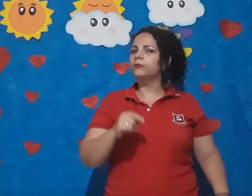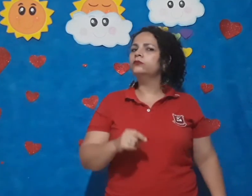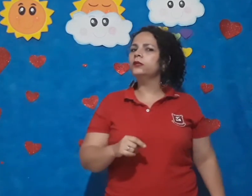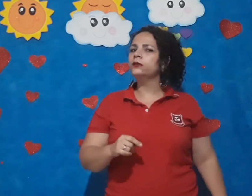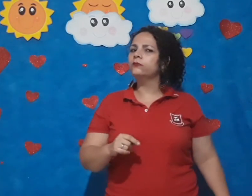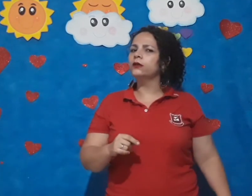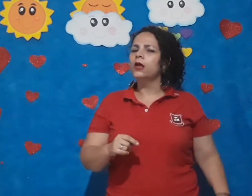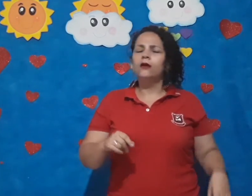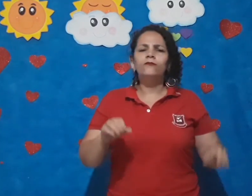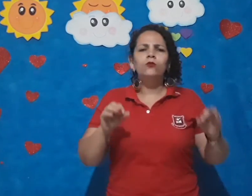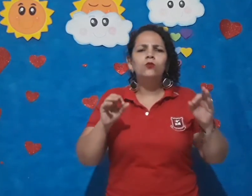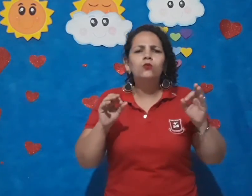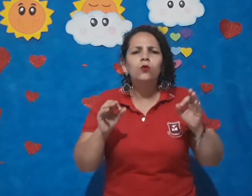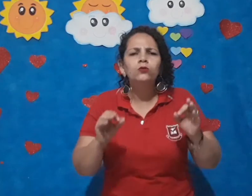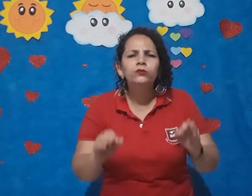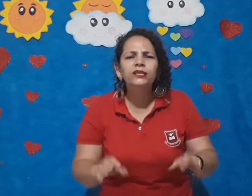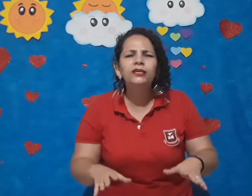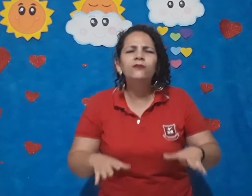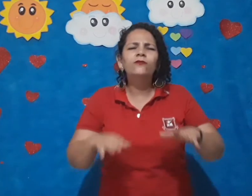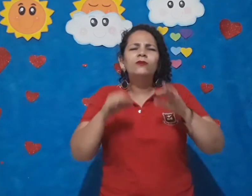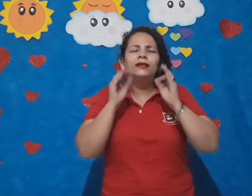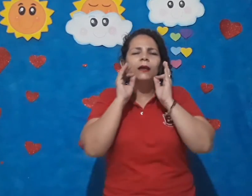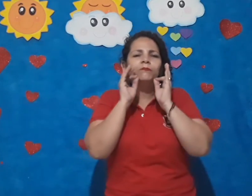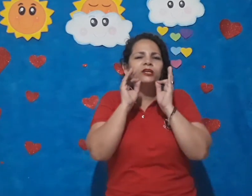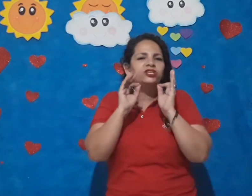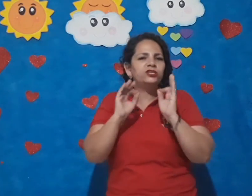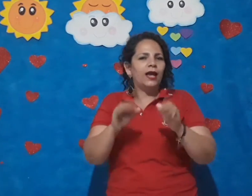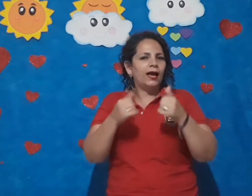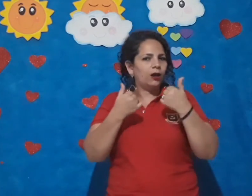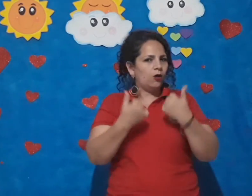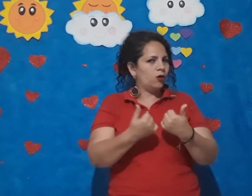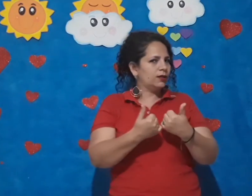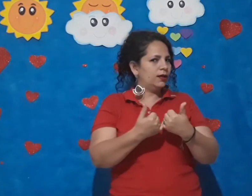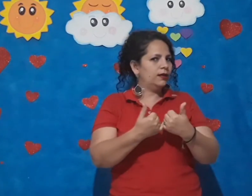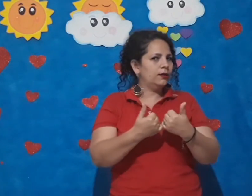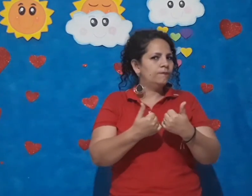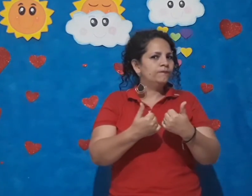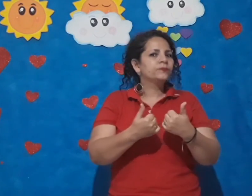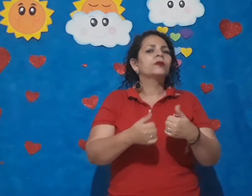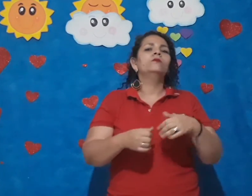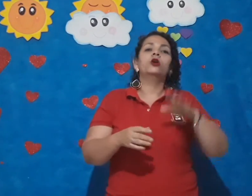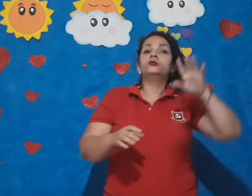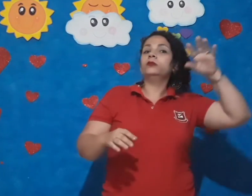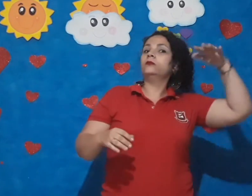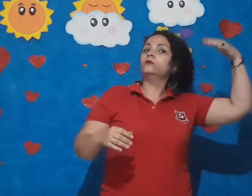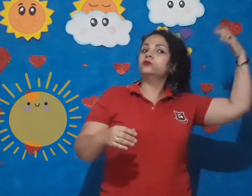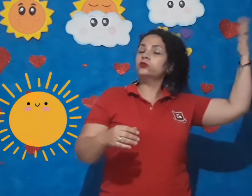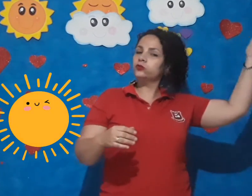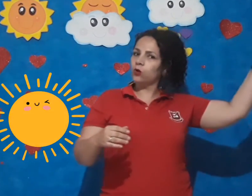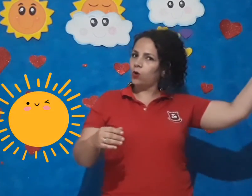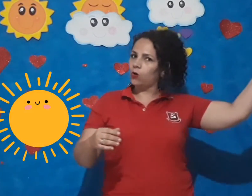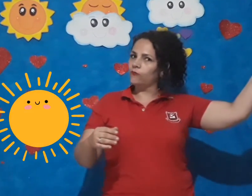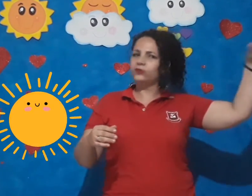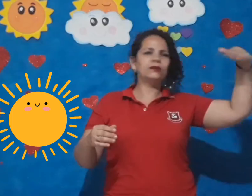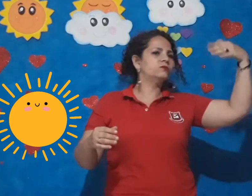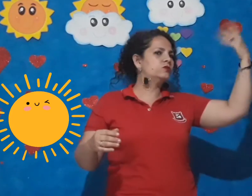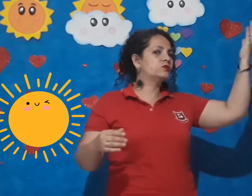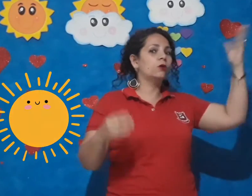bem bonito, hein? Vão colorir, vão caprichar, ok? Nós pintamos o sol, fizemos o sol